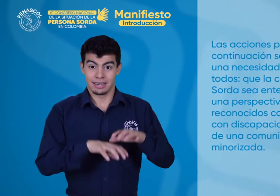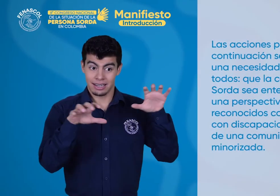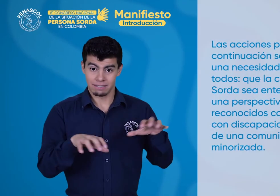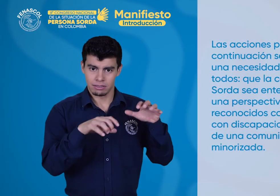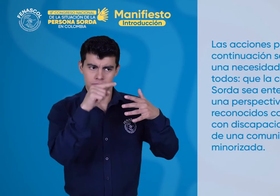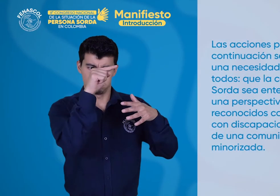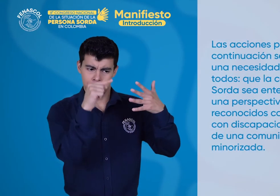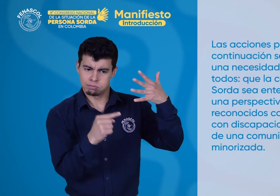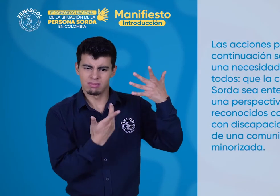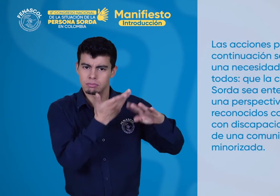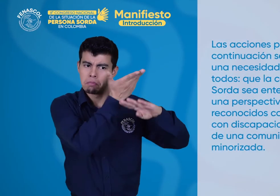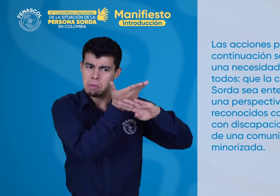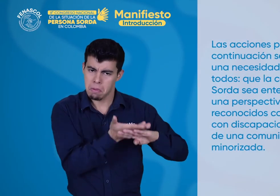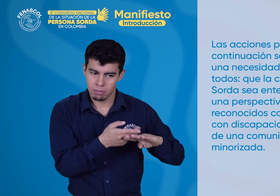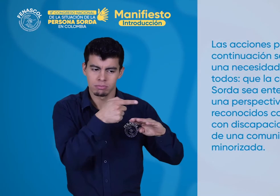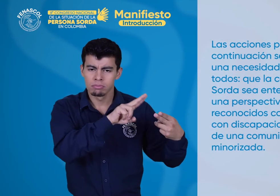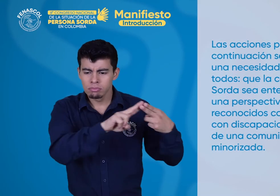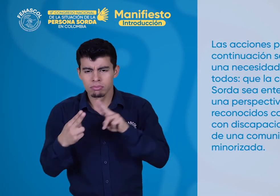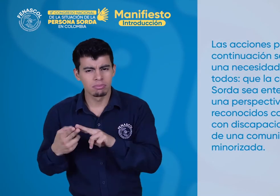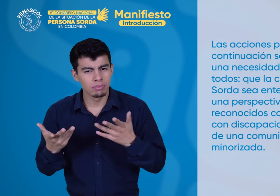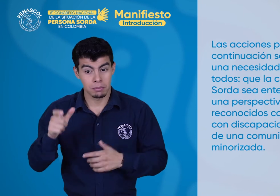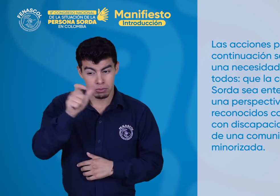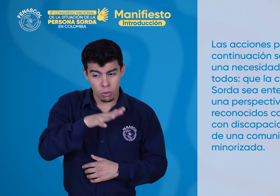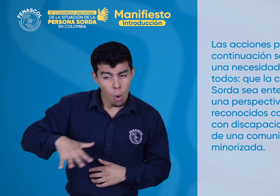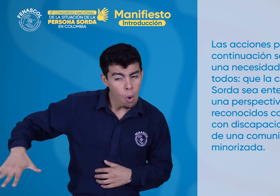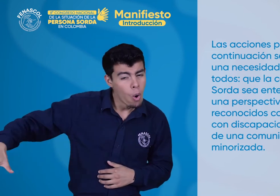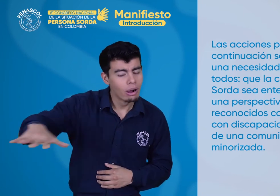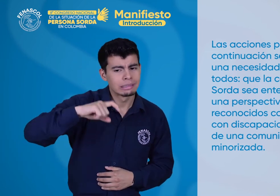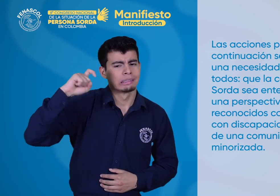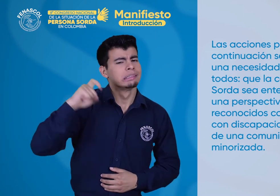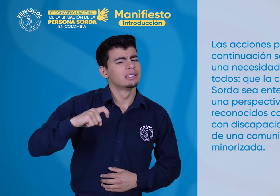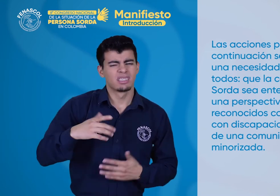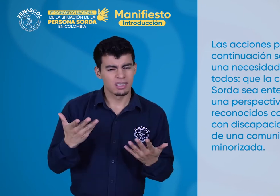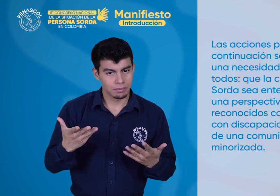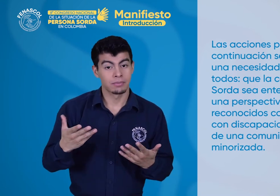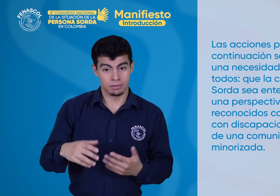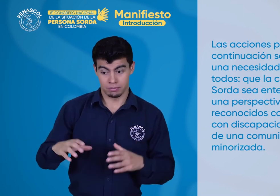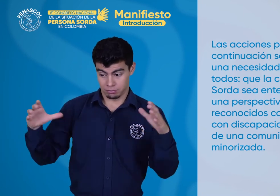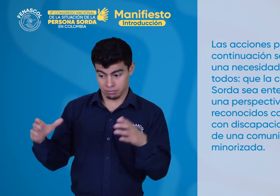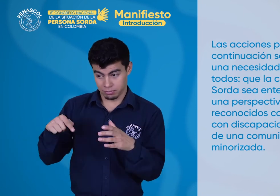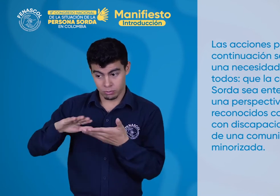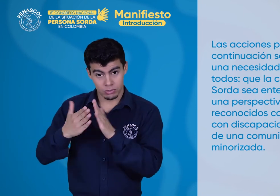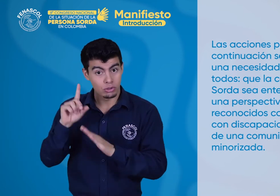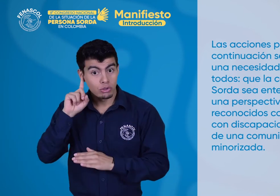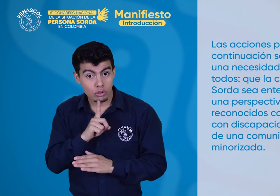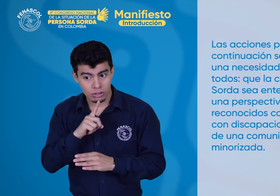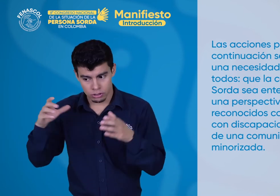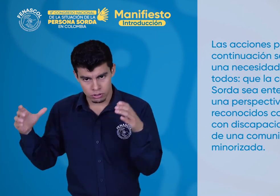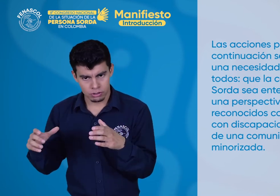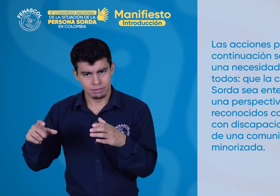Las acciones propuestas a continuación se enmarcan en una necesidad sentida por todos que